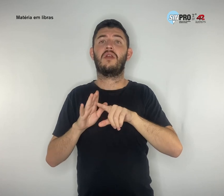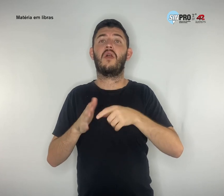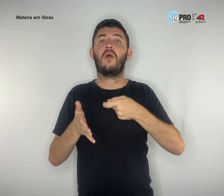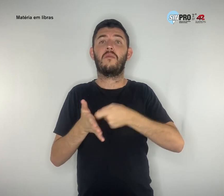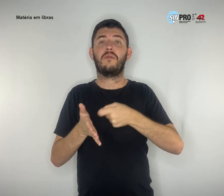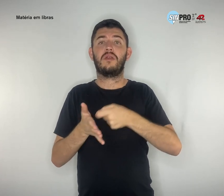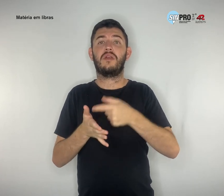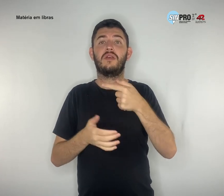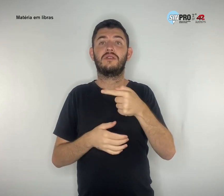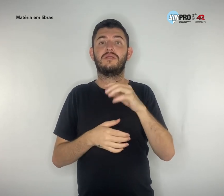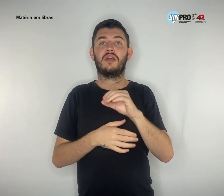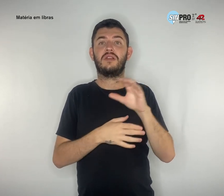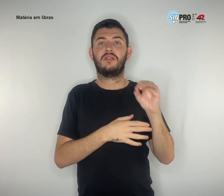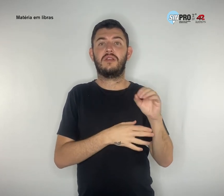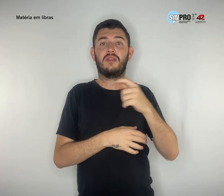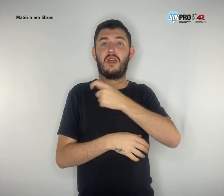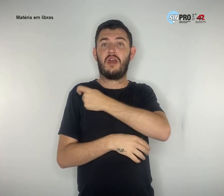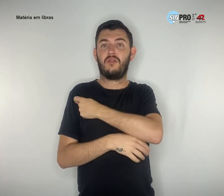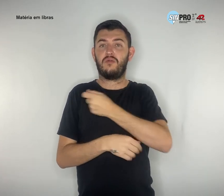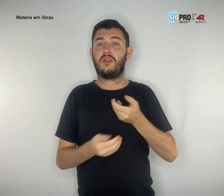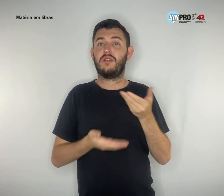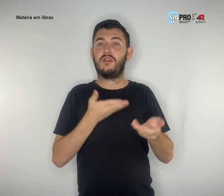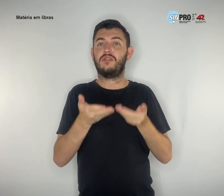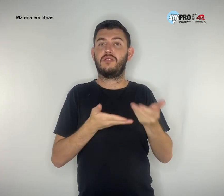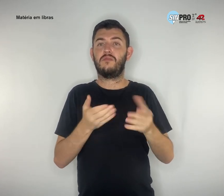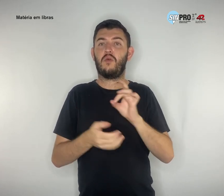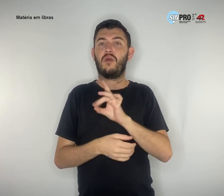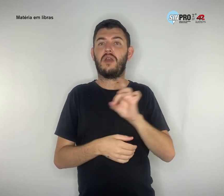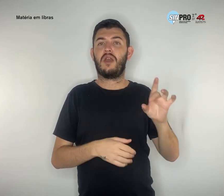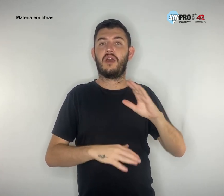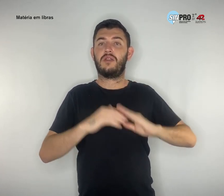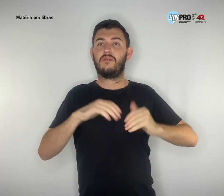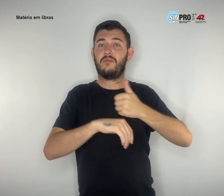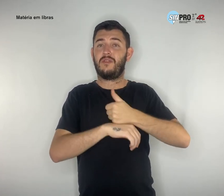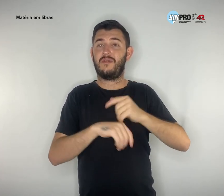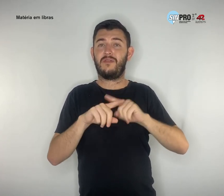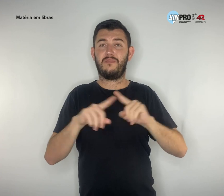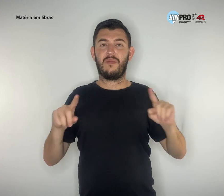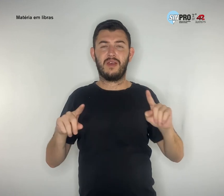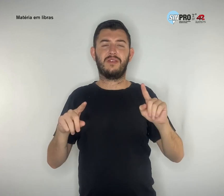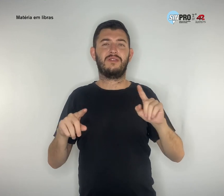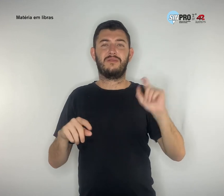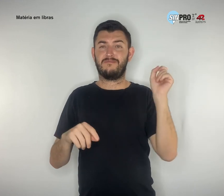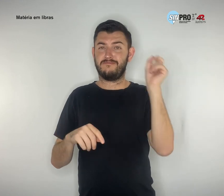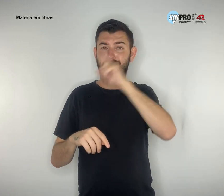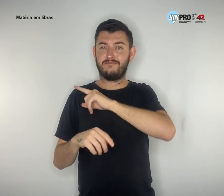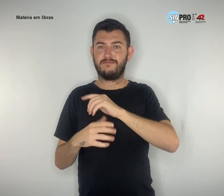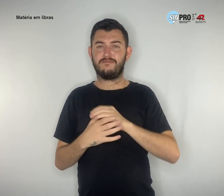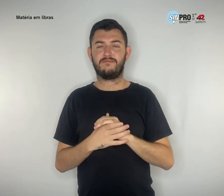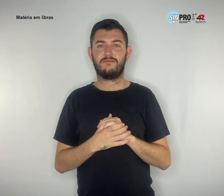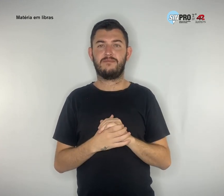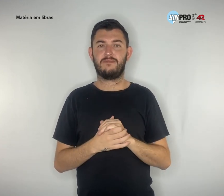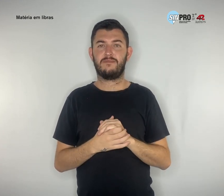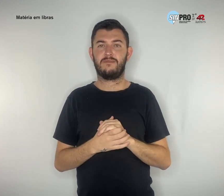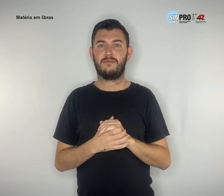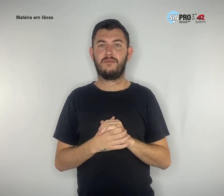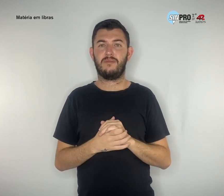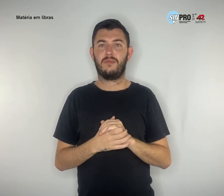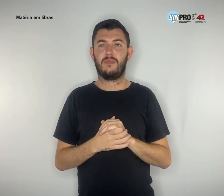profissional, e, infelizmente, estamos longe disto. A diretora lembrou que, dia 26 de